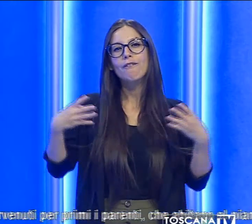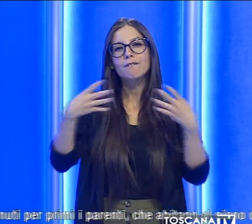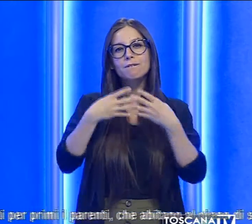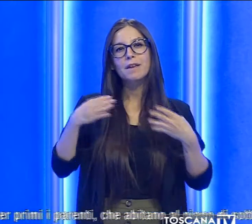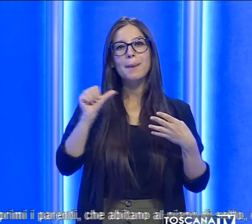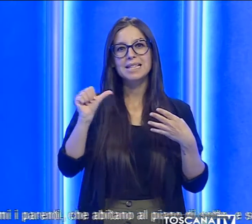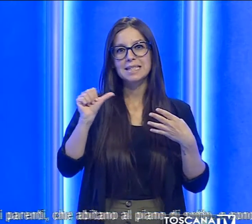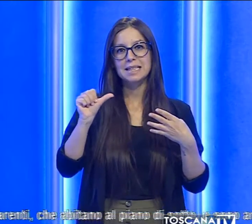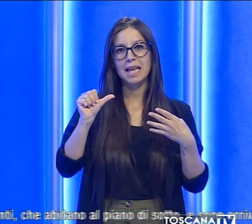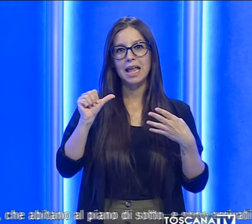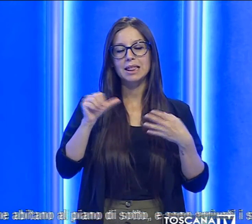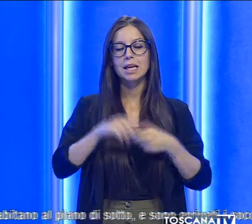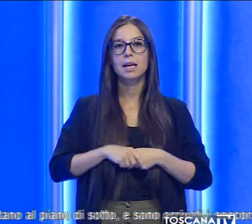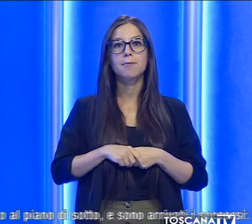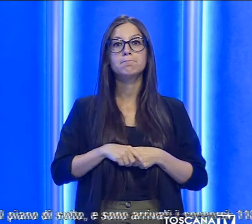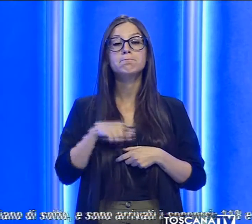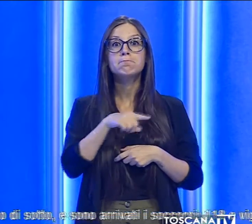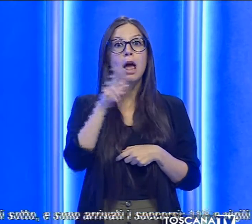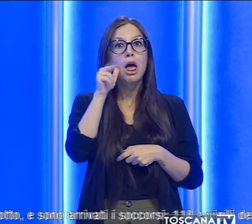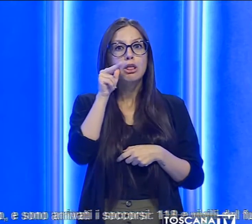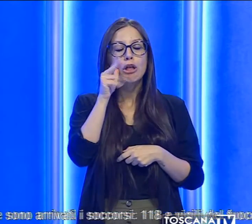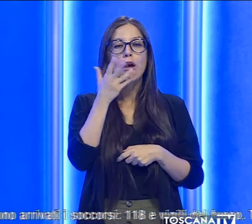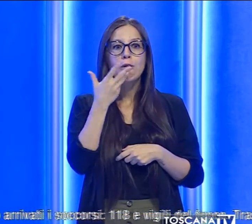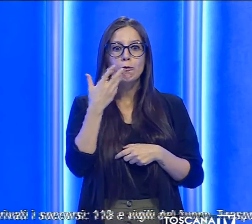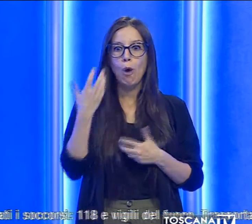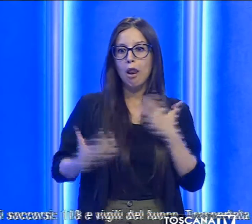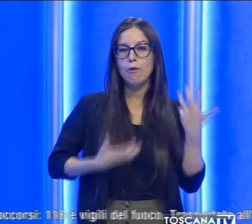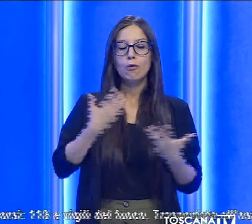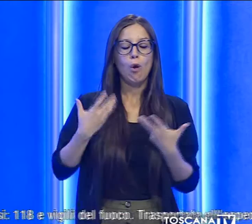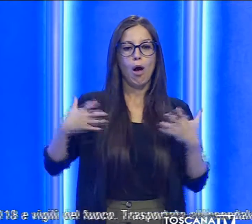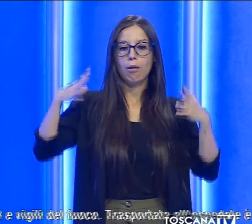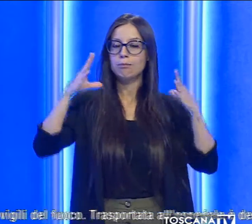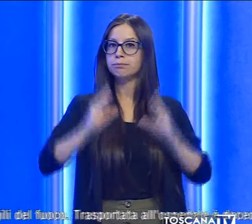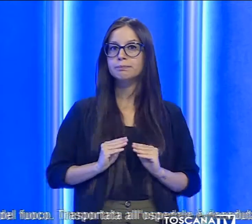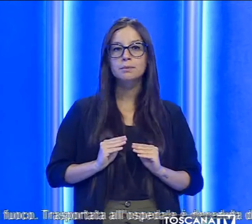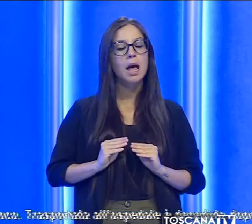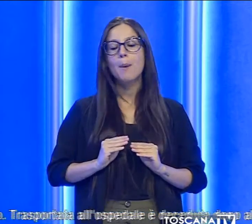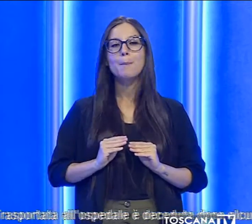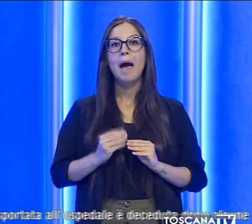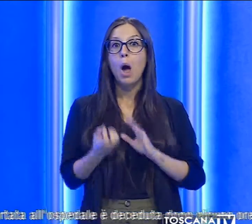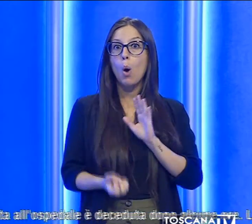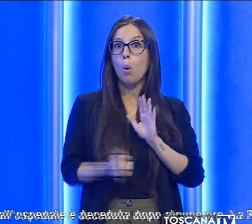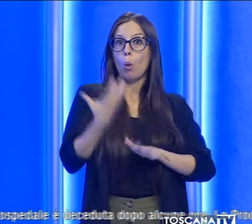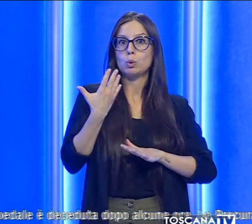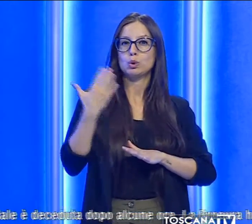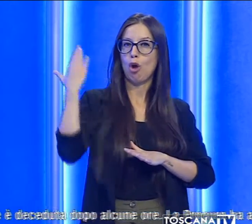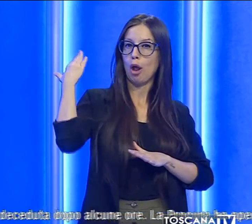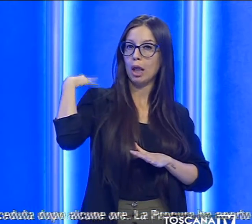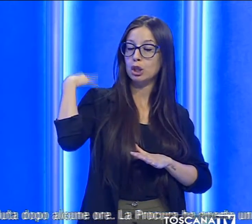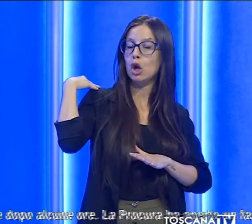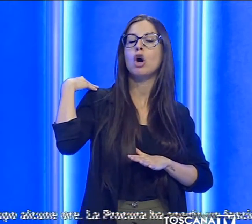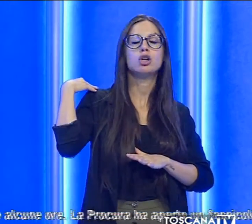La pensionata ha tentato di spegnere il fuoco ma le ustioni sul corpo, soprattutto sul dorso, non le hanno dato